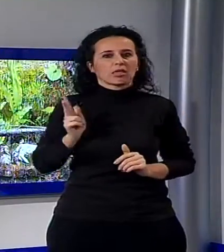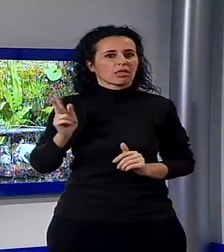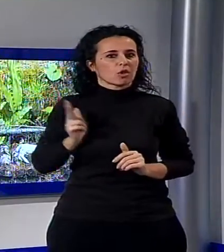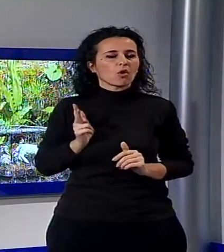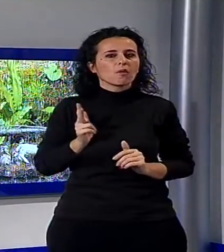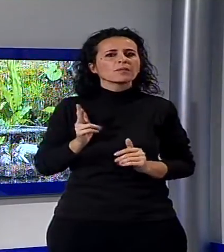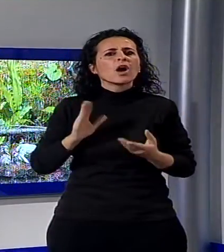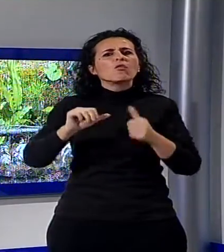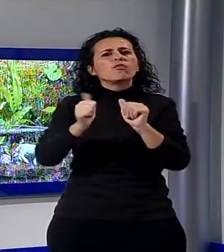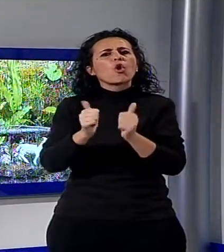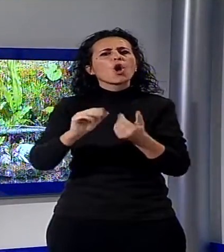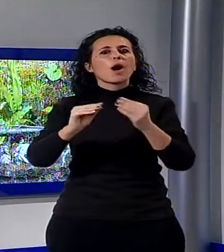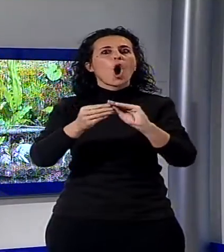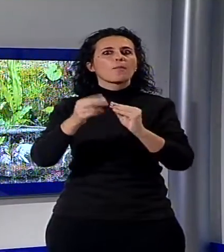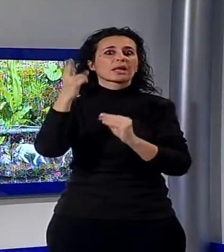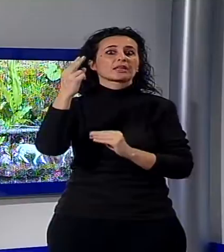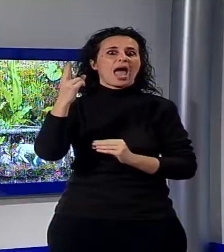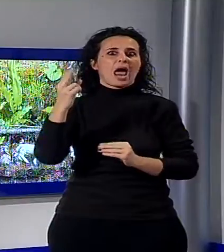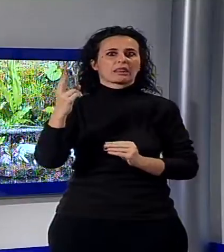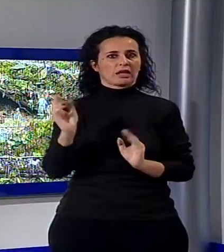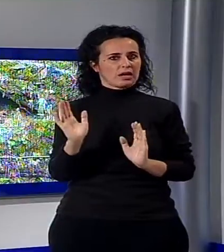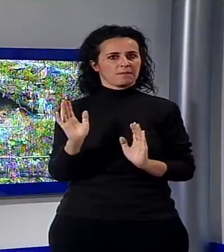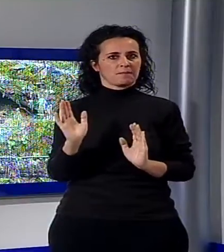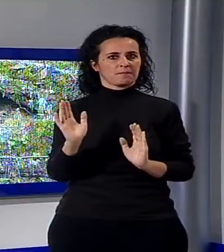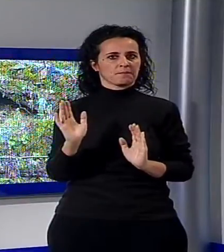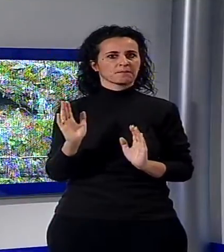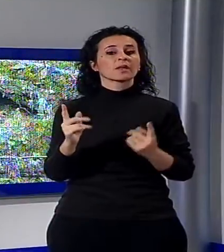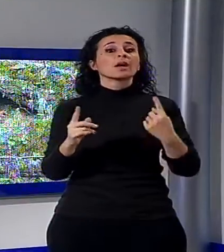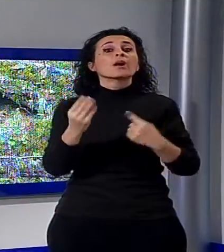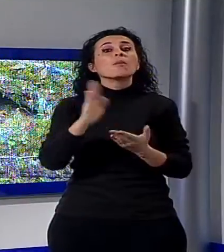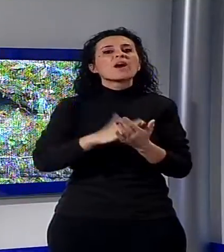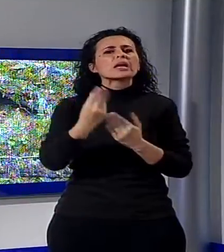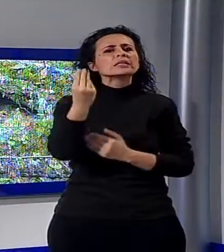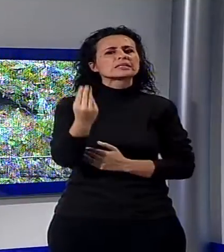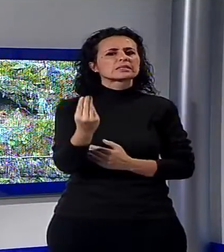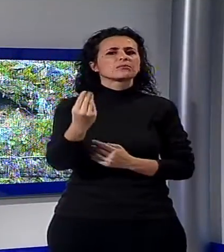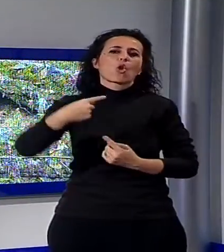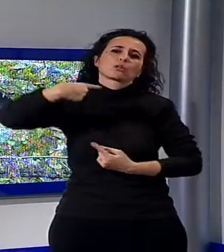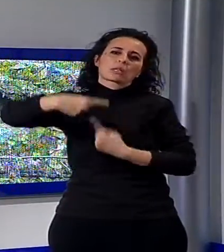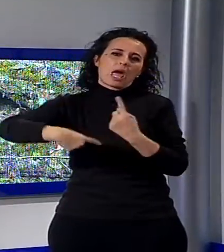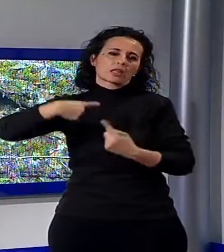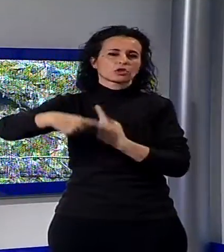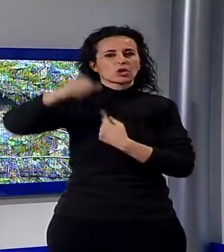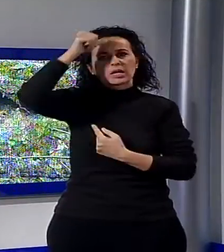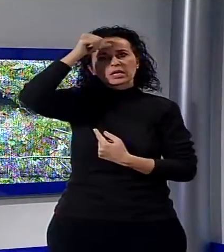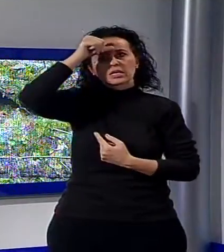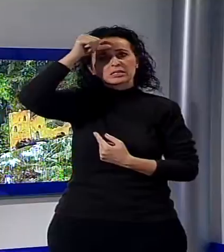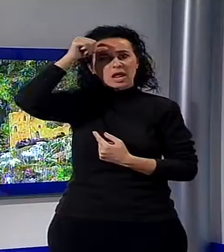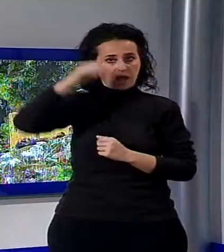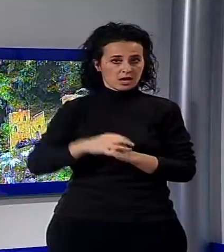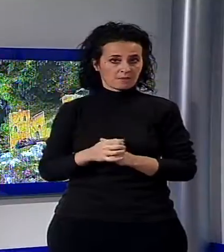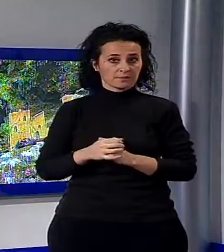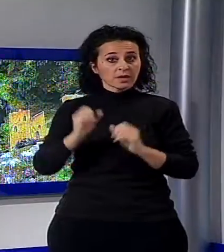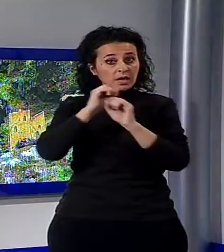'arte create da artigiani e maestri della natività e simboli della tradizione cristiana. Le immagini che